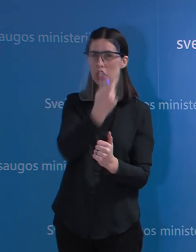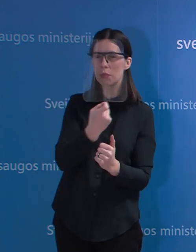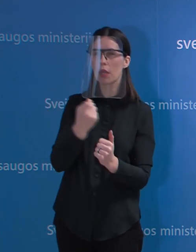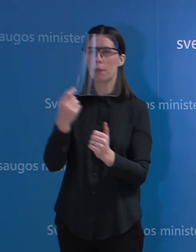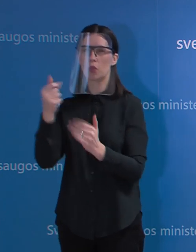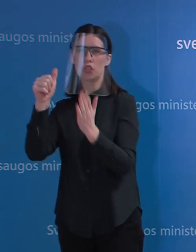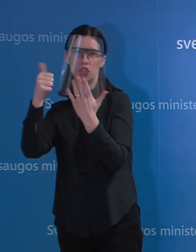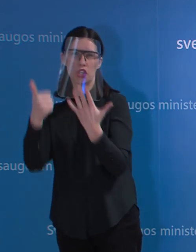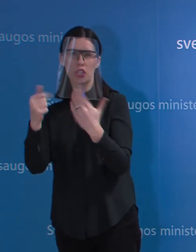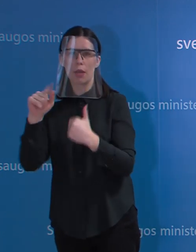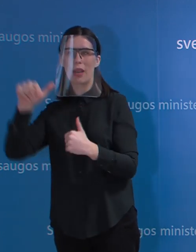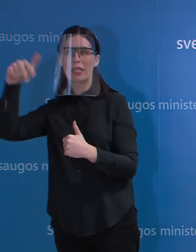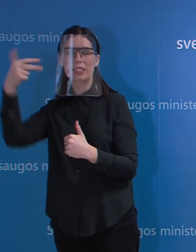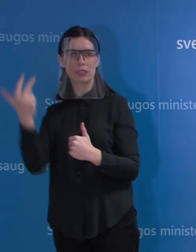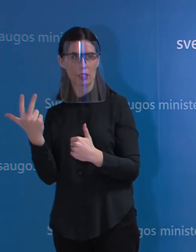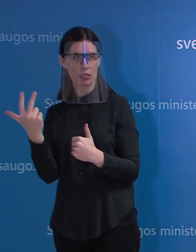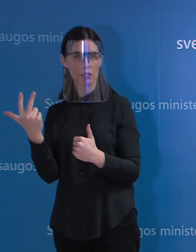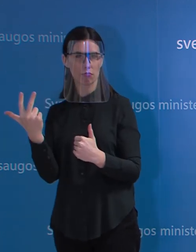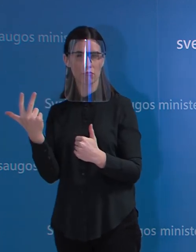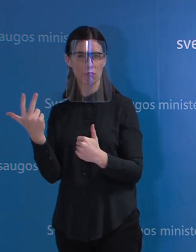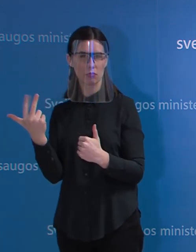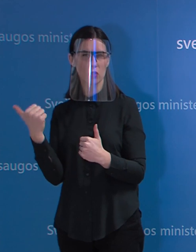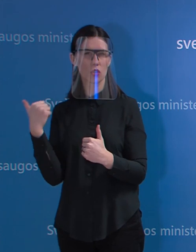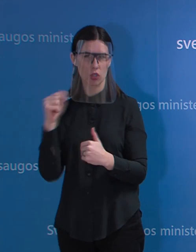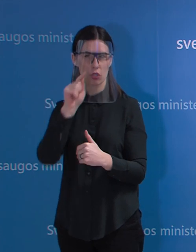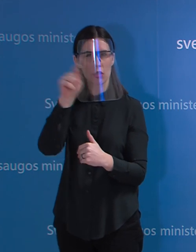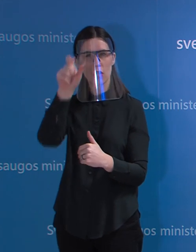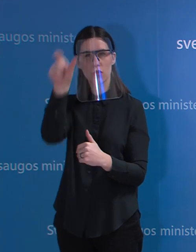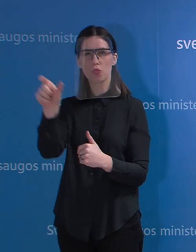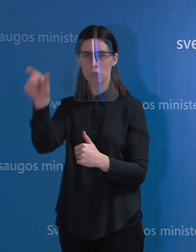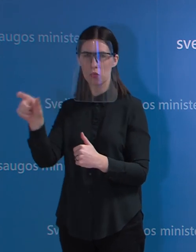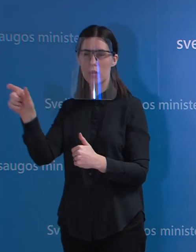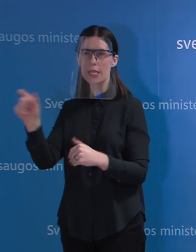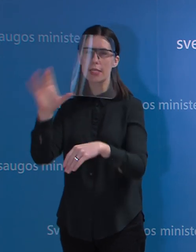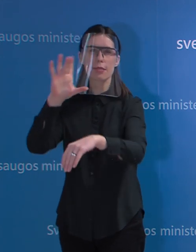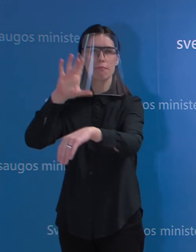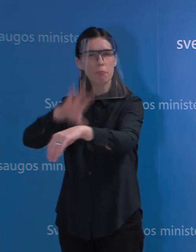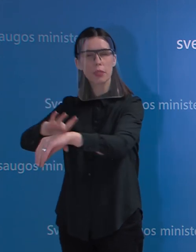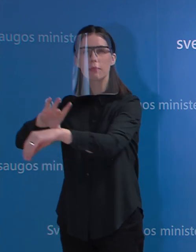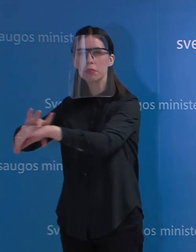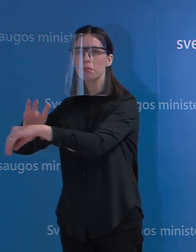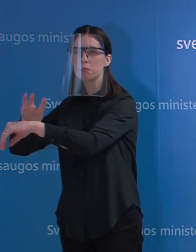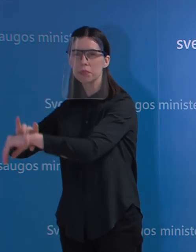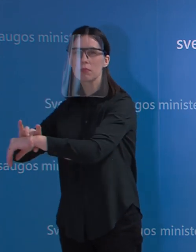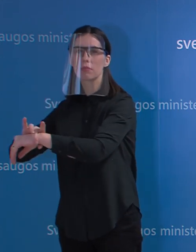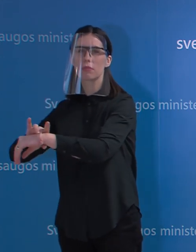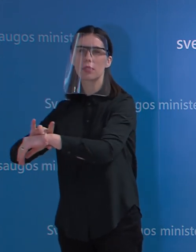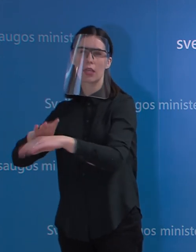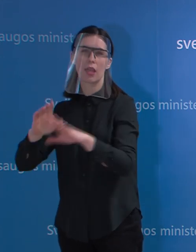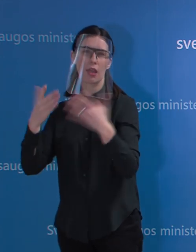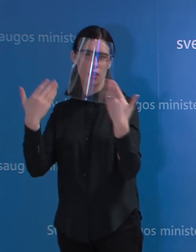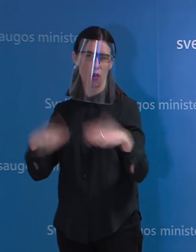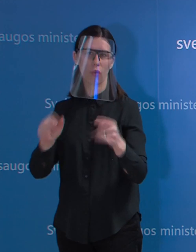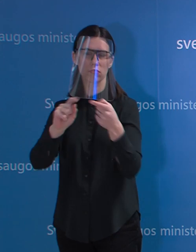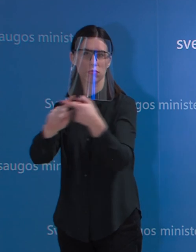,3 asmenys yra nustatomi kaip koronaviruso infekuoti